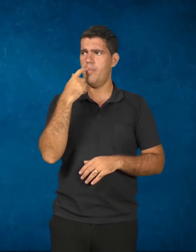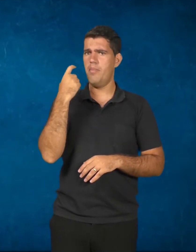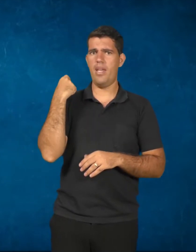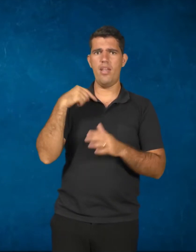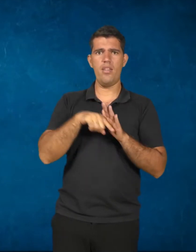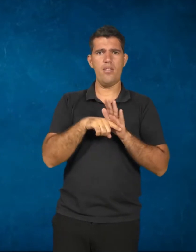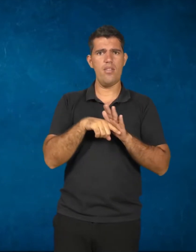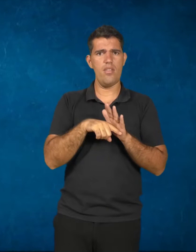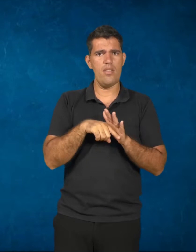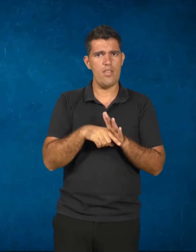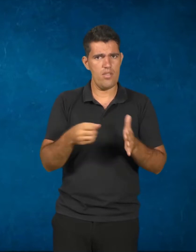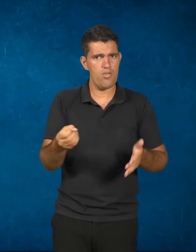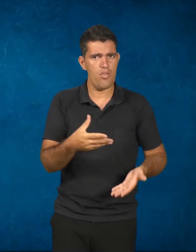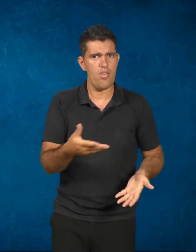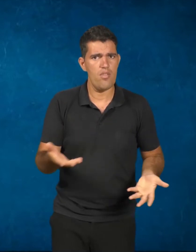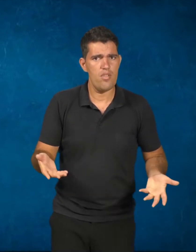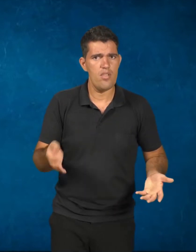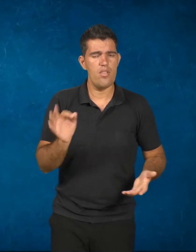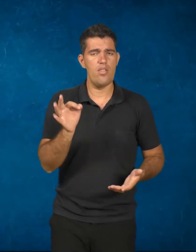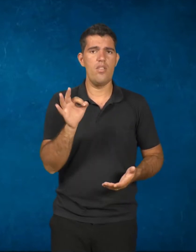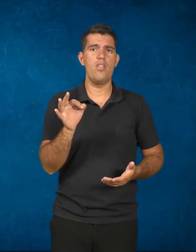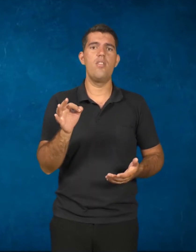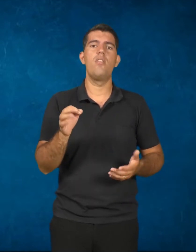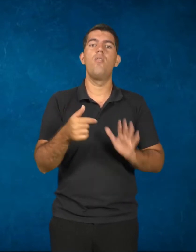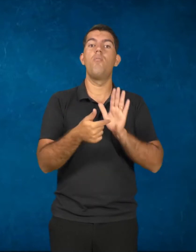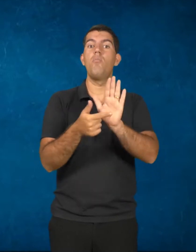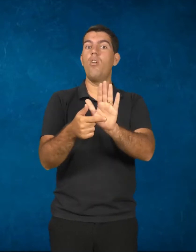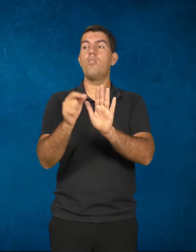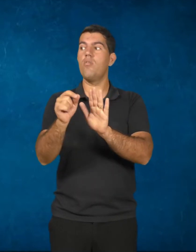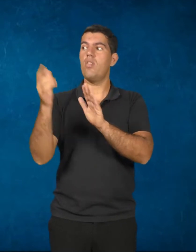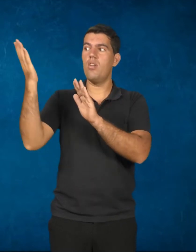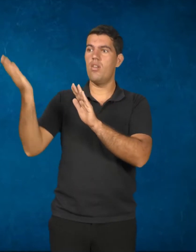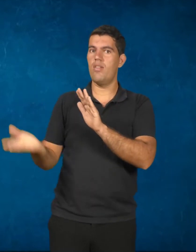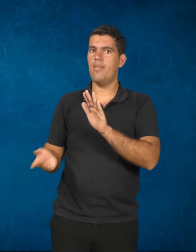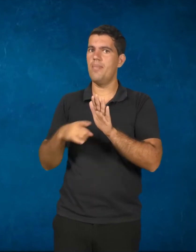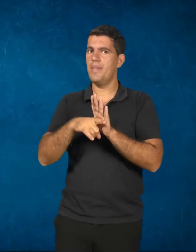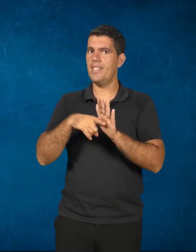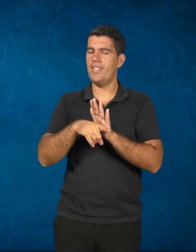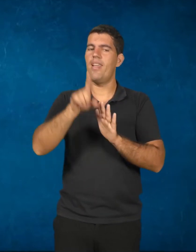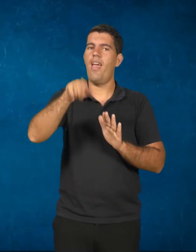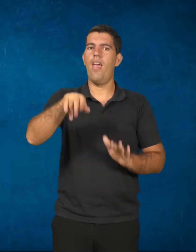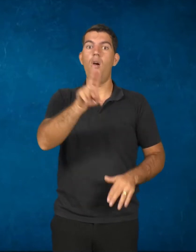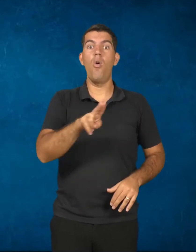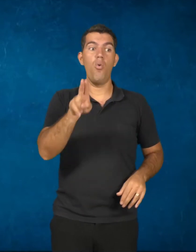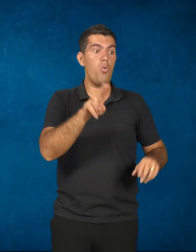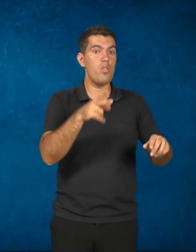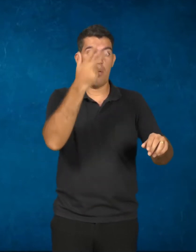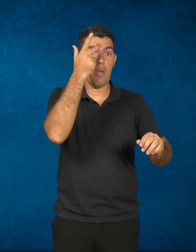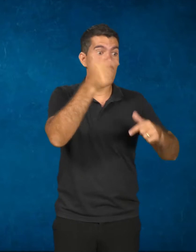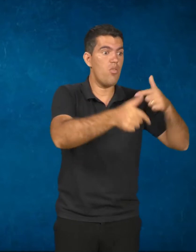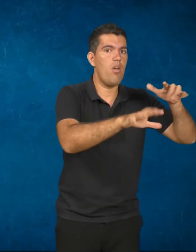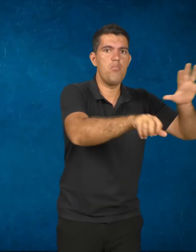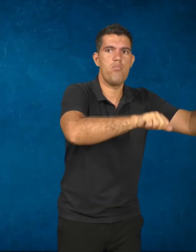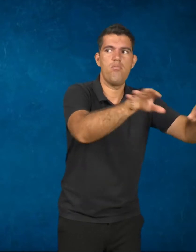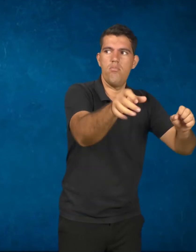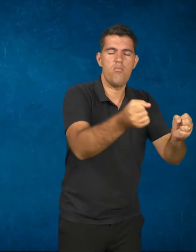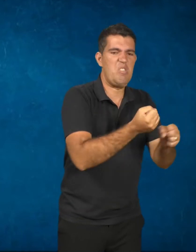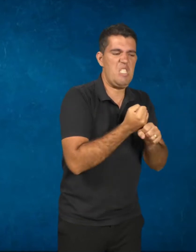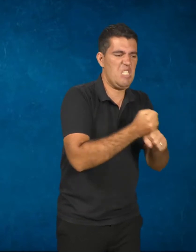quer dizer, bem recente, mostrando que ainda existe o uso de mão de obra escrava,